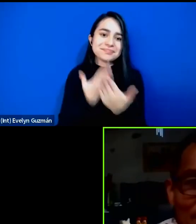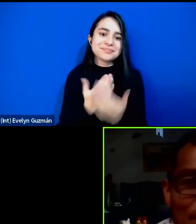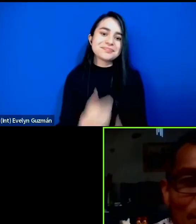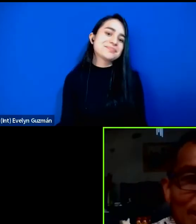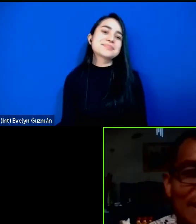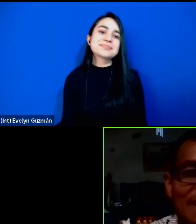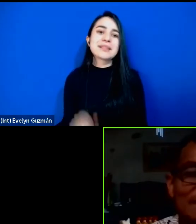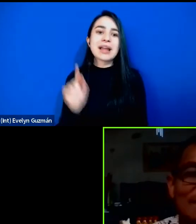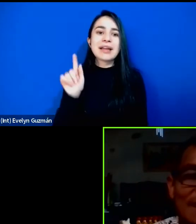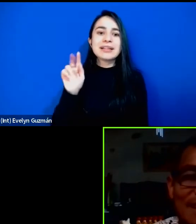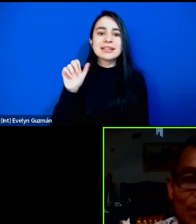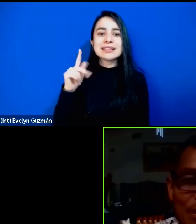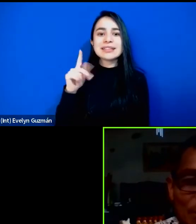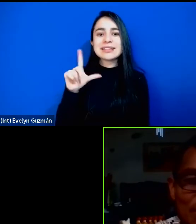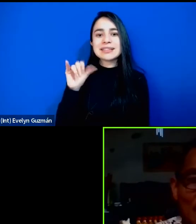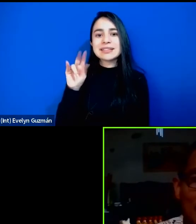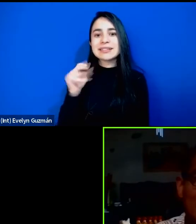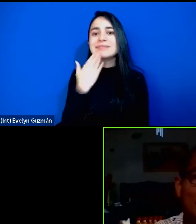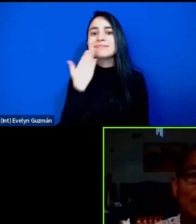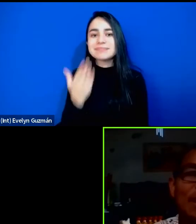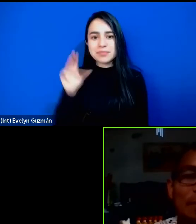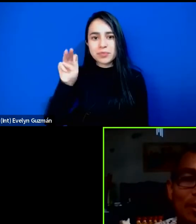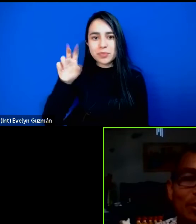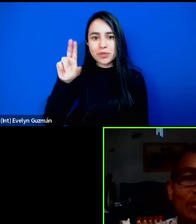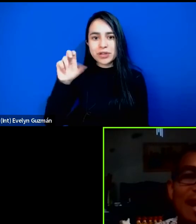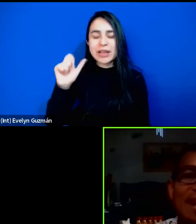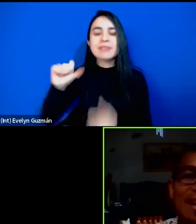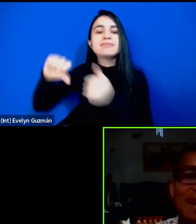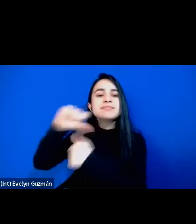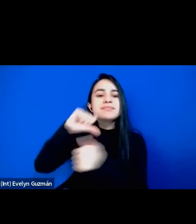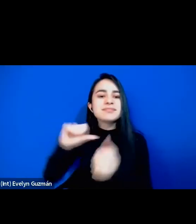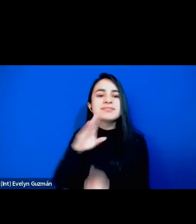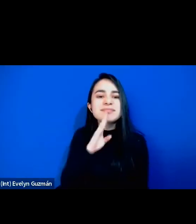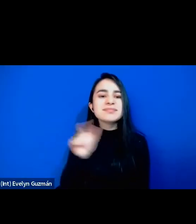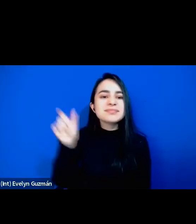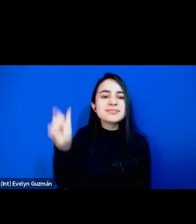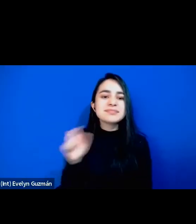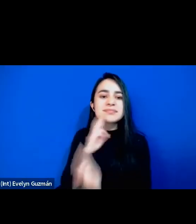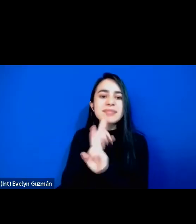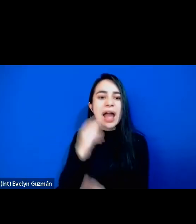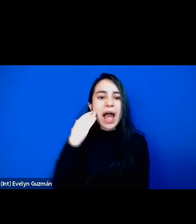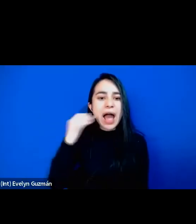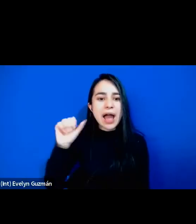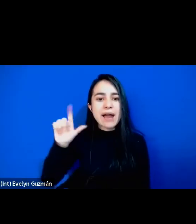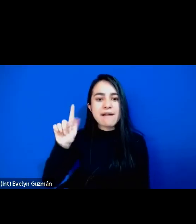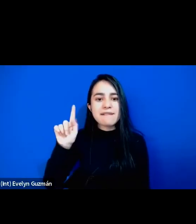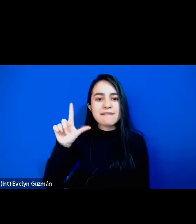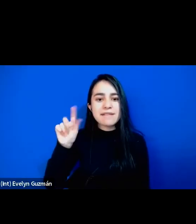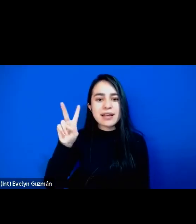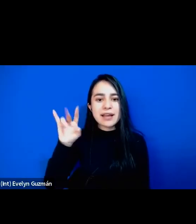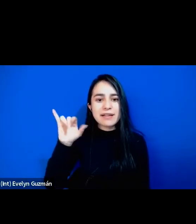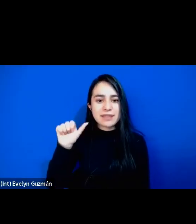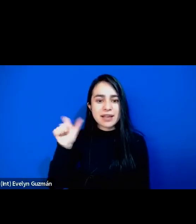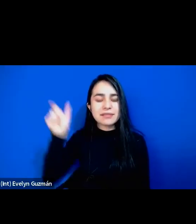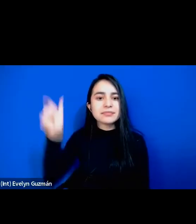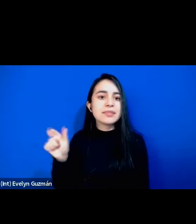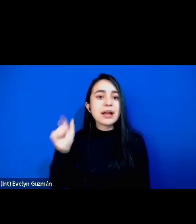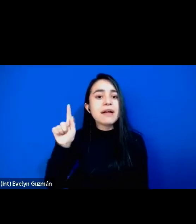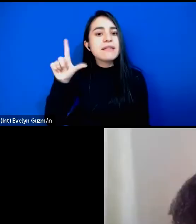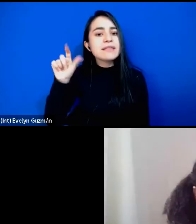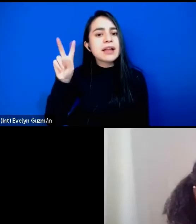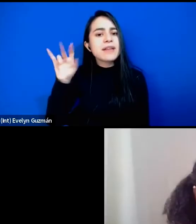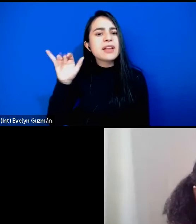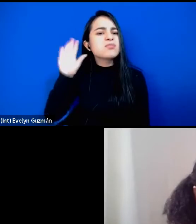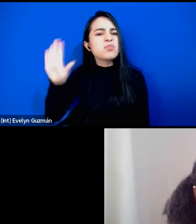gracias, Mónica. Escuchemos ahora respondiendo la pregunta a Flavia. ¿Cómo te acercas a este libro?